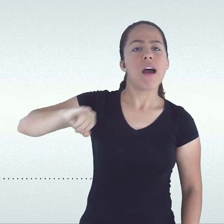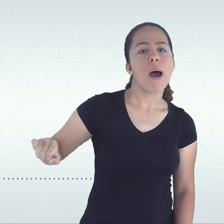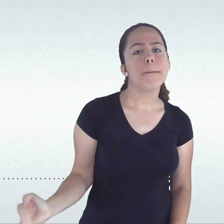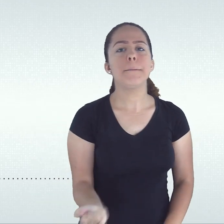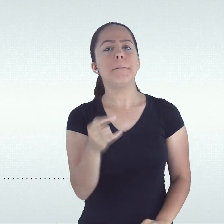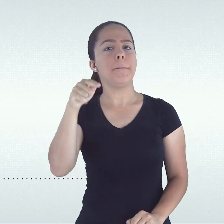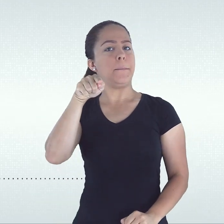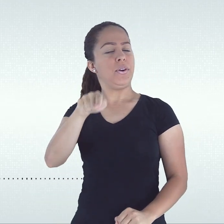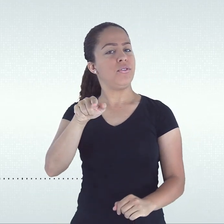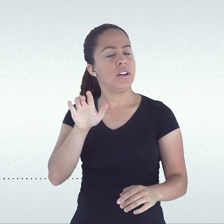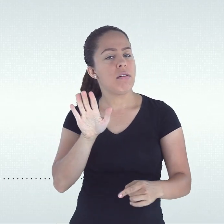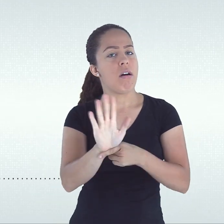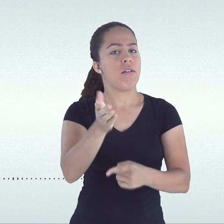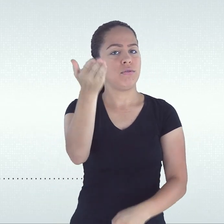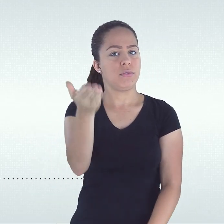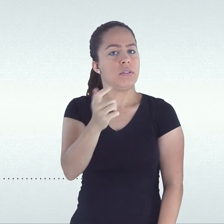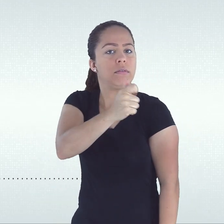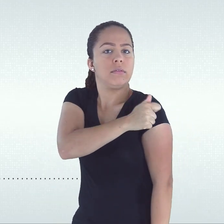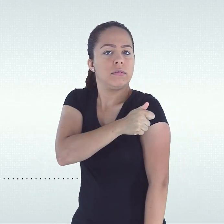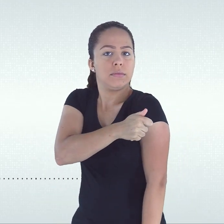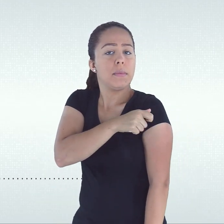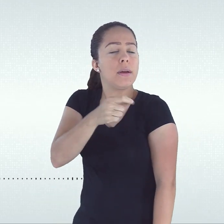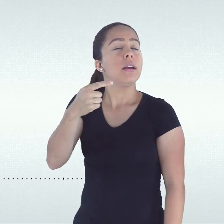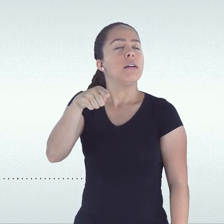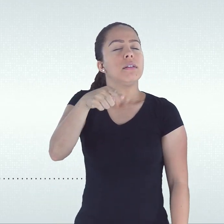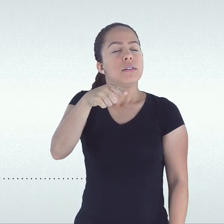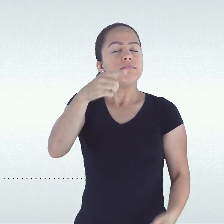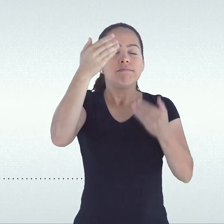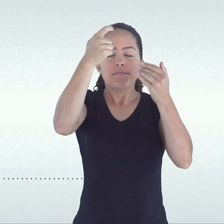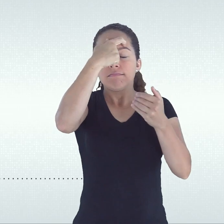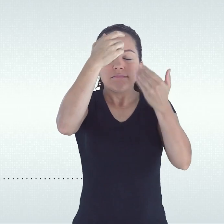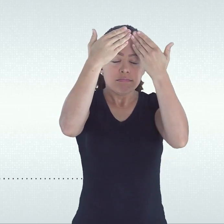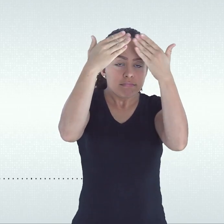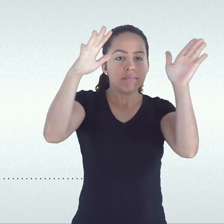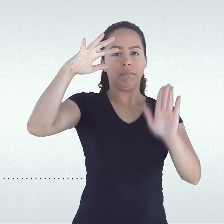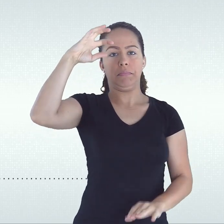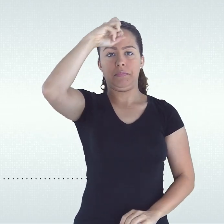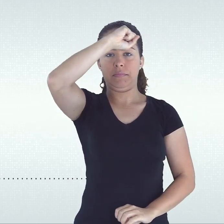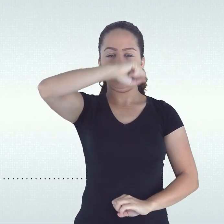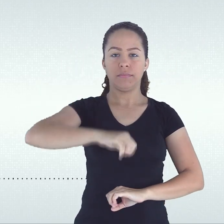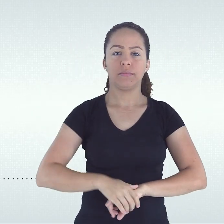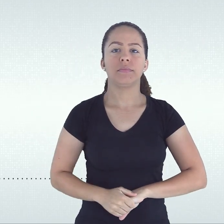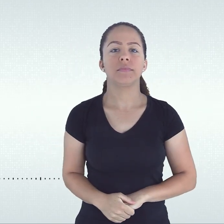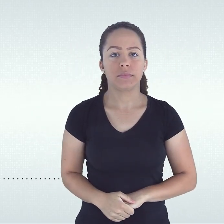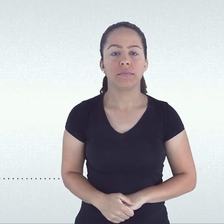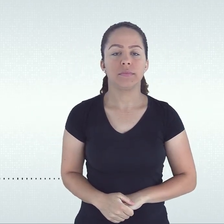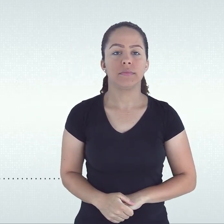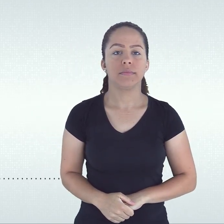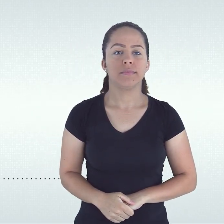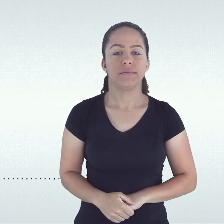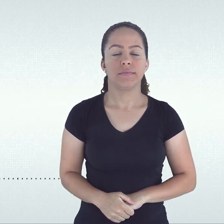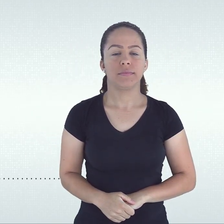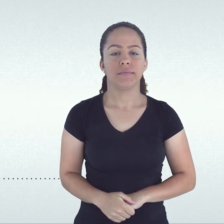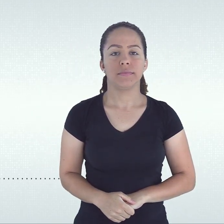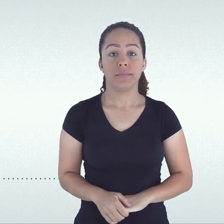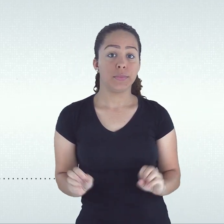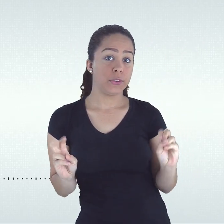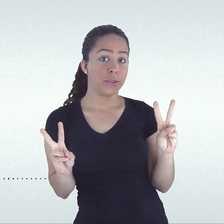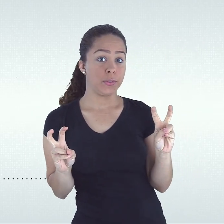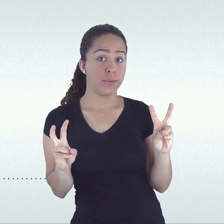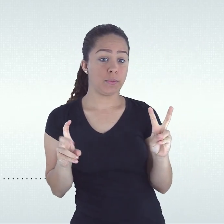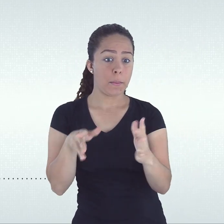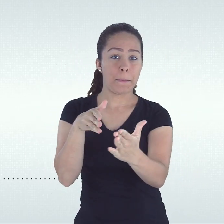tangenciam, visando a sua compreensão mais abrangente. Compreender os processos de progressão parcial